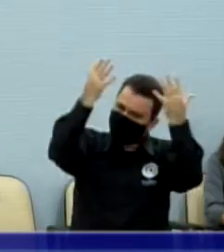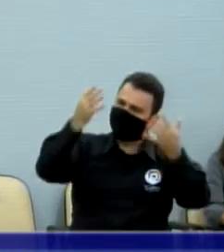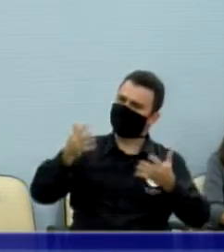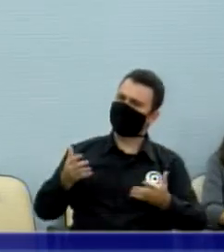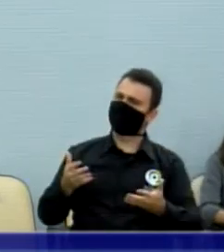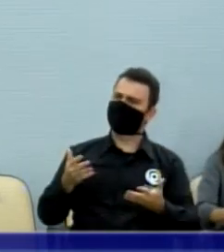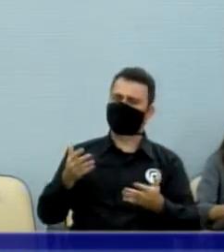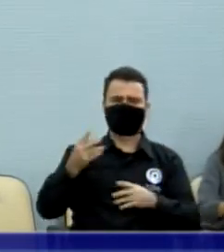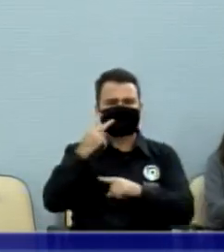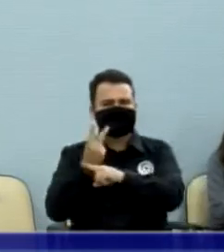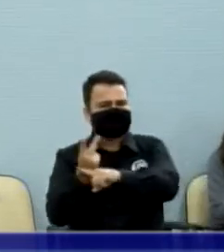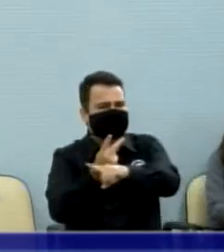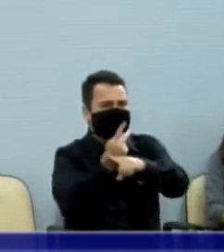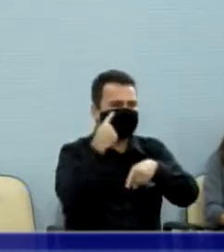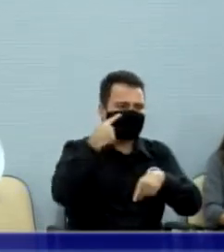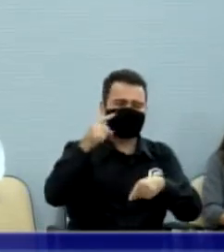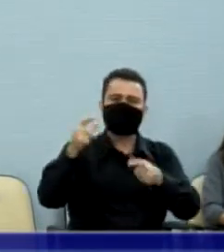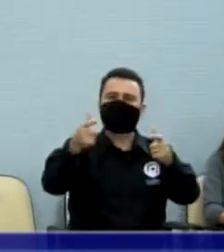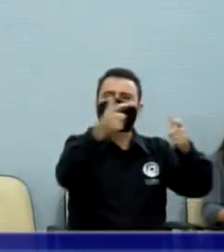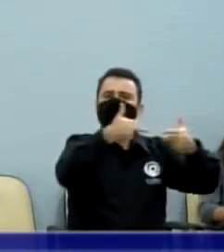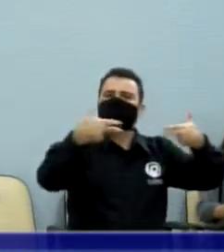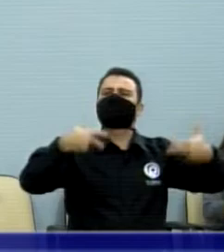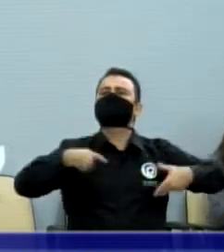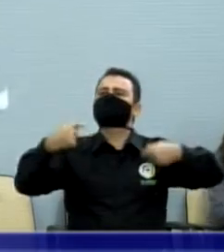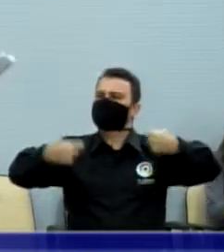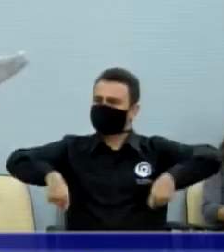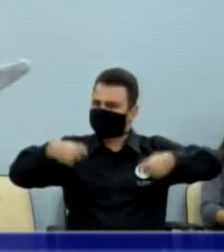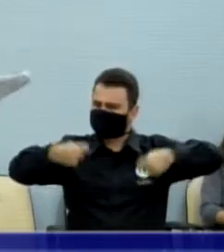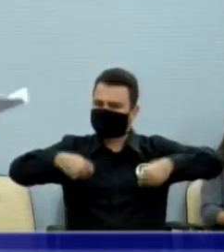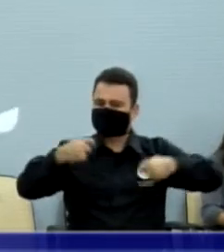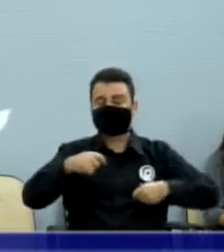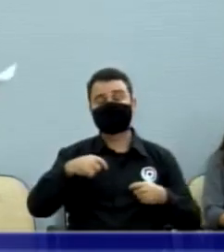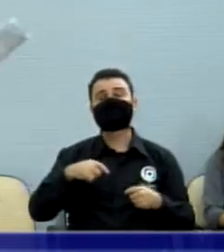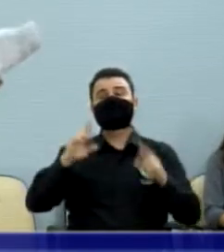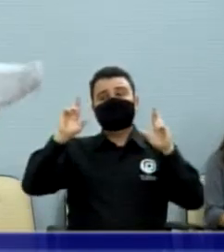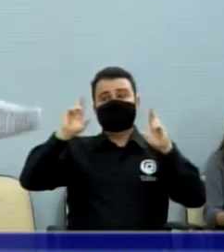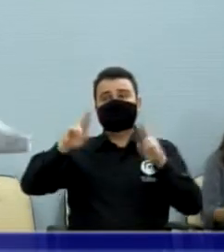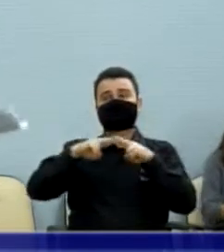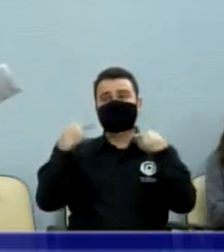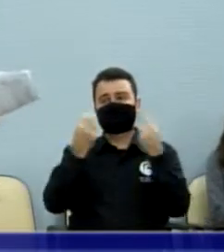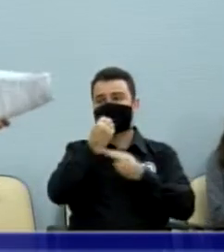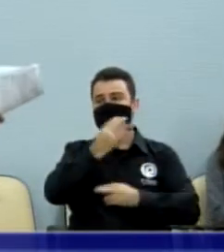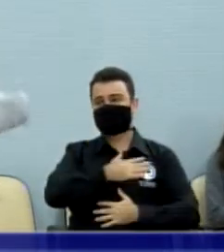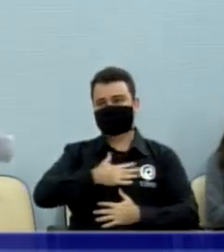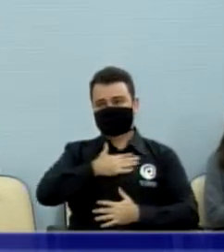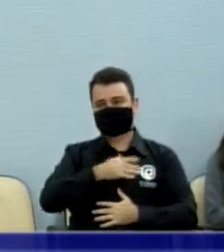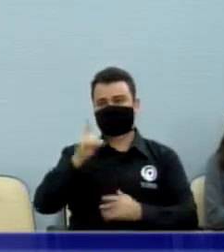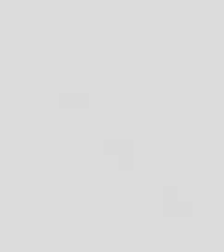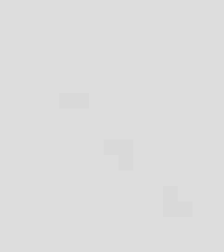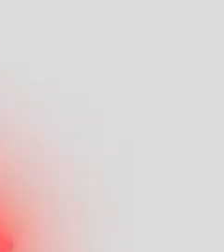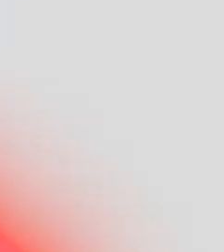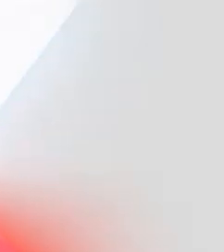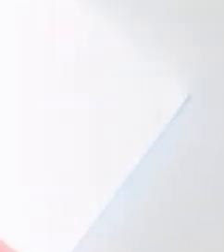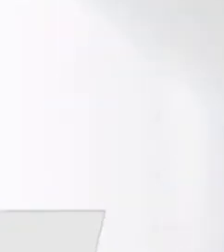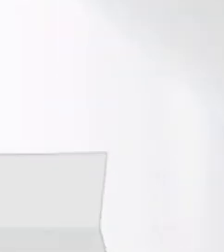rodar a nossa cidade, que está precisando urgentemente. Muito obrigado a todos os vereadores, uma ótima sessão e que Deus nos abençoe.